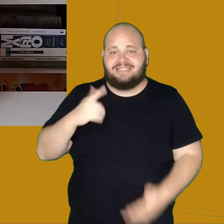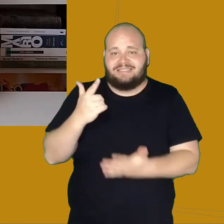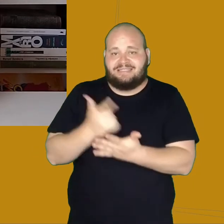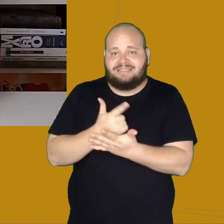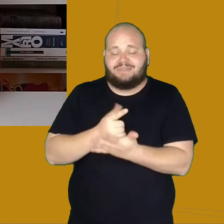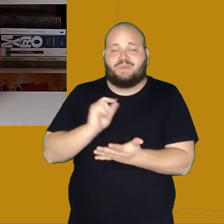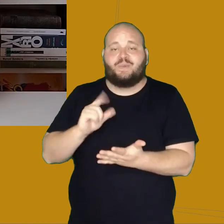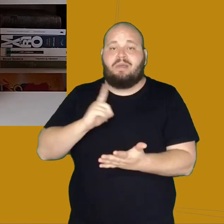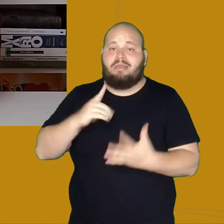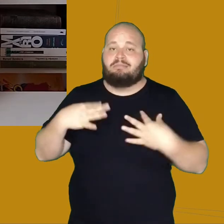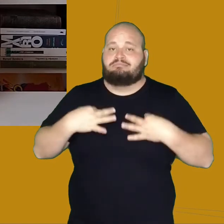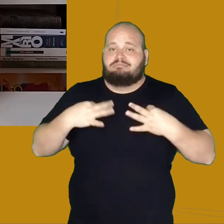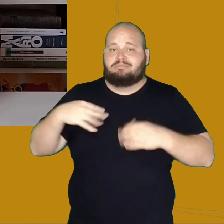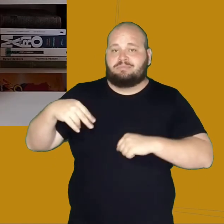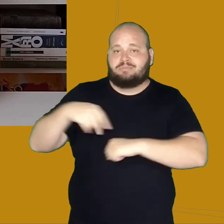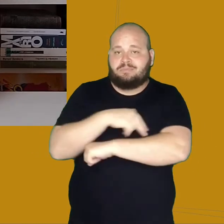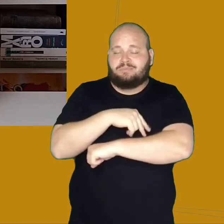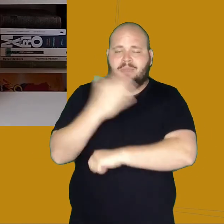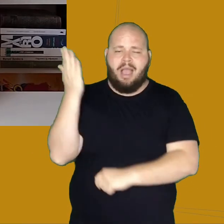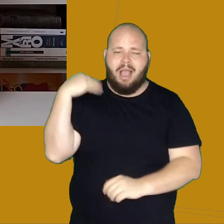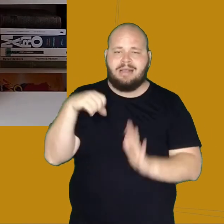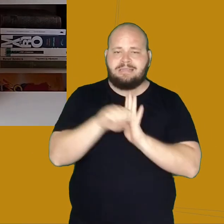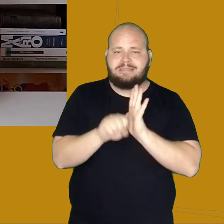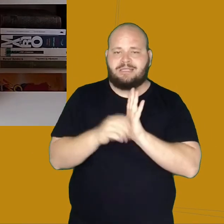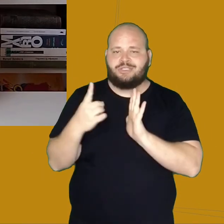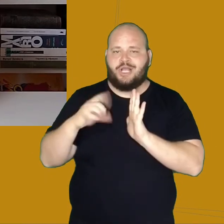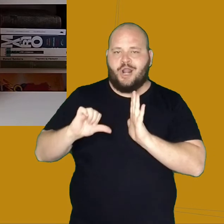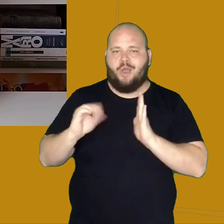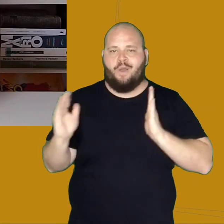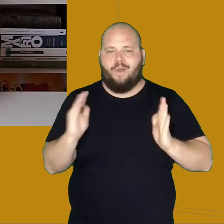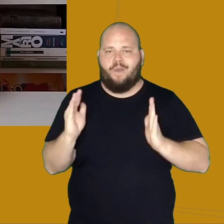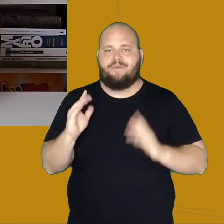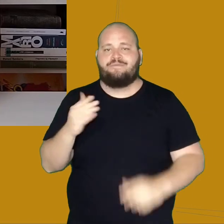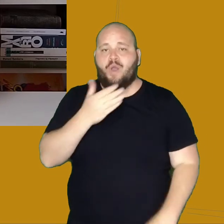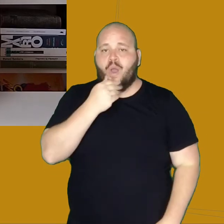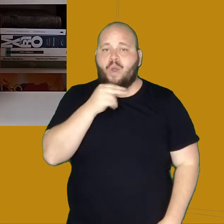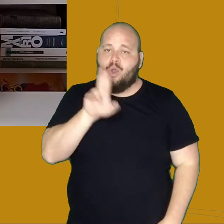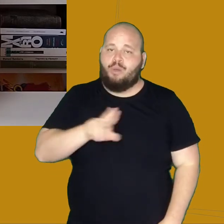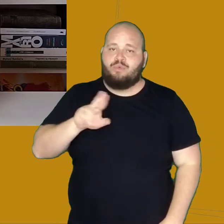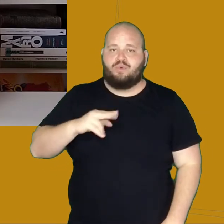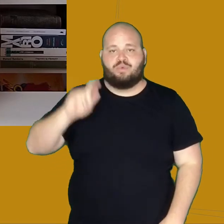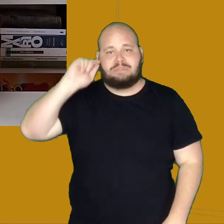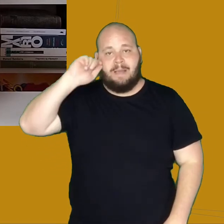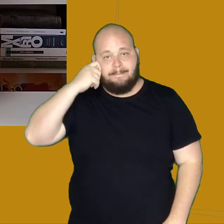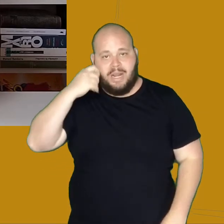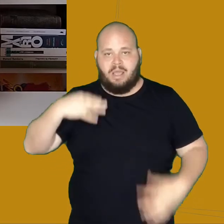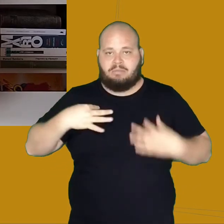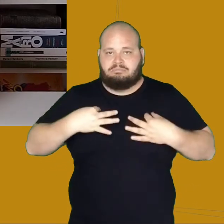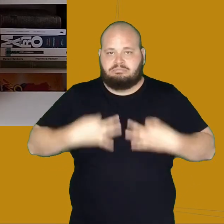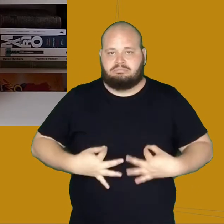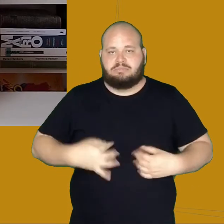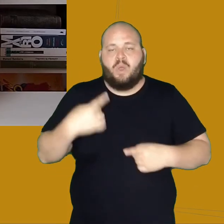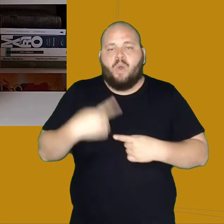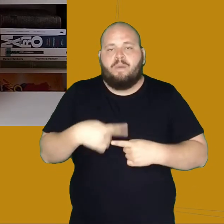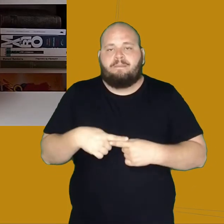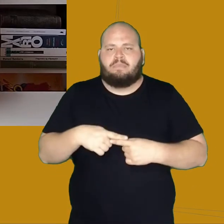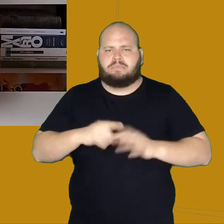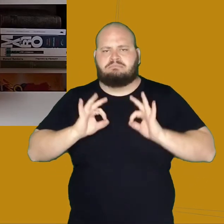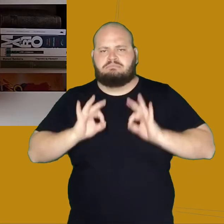era esperado que os homens usassem roupas pretas, pois o preto simbolizava a seriedade com postura e competência. Além